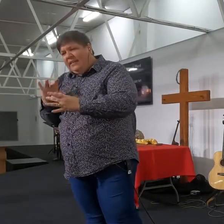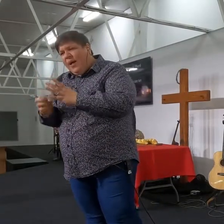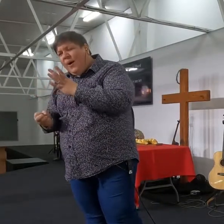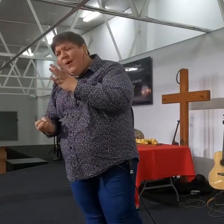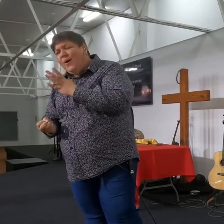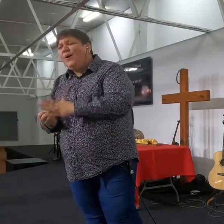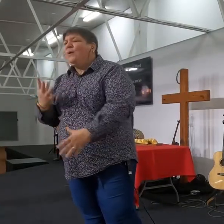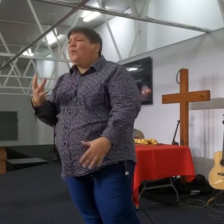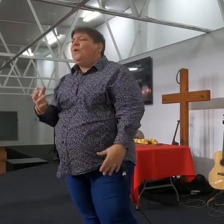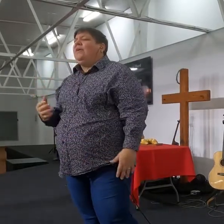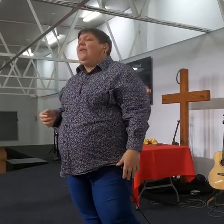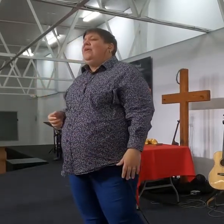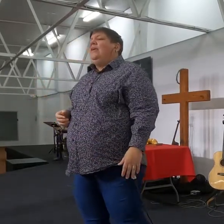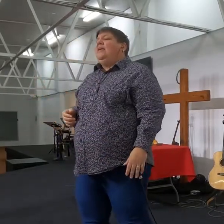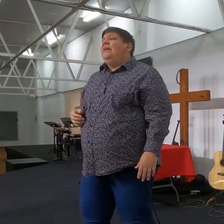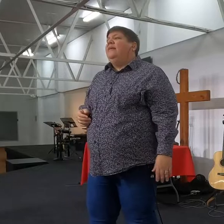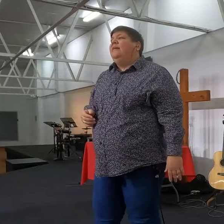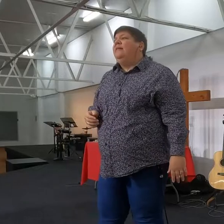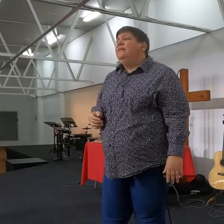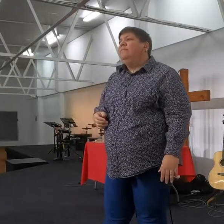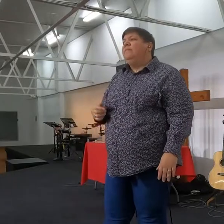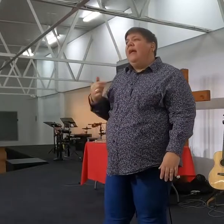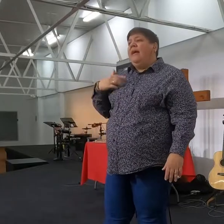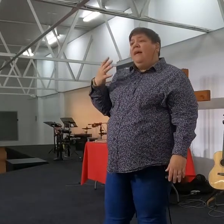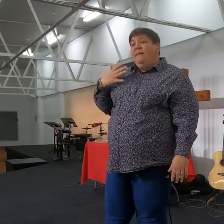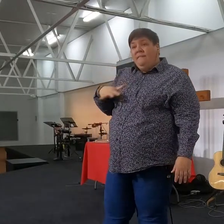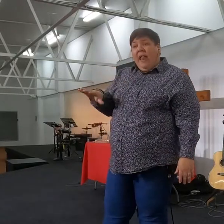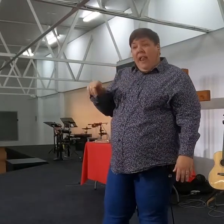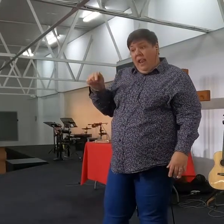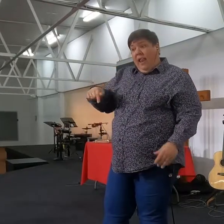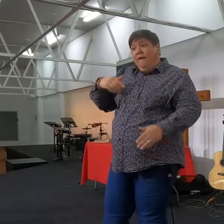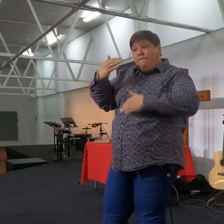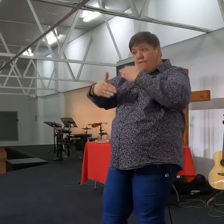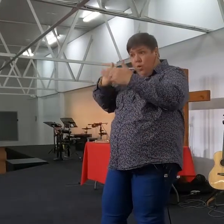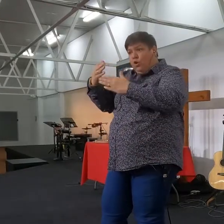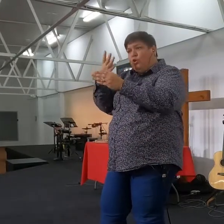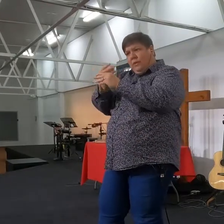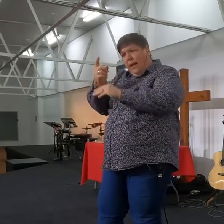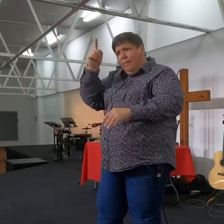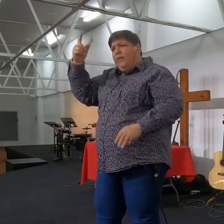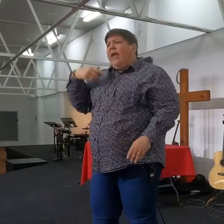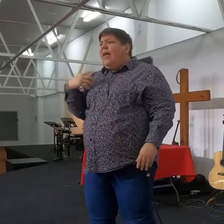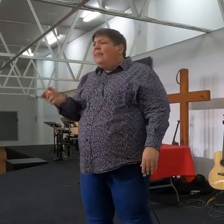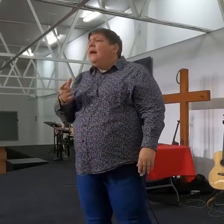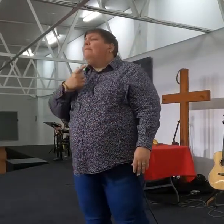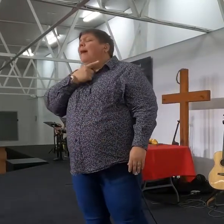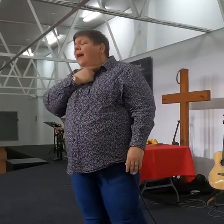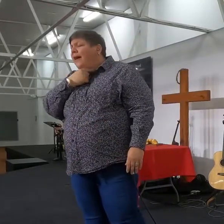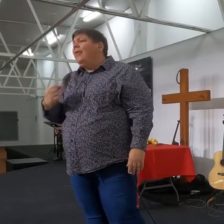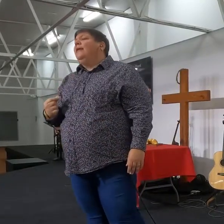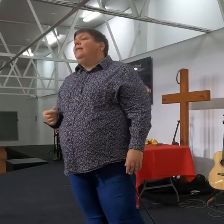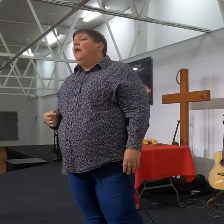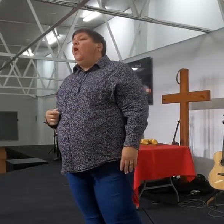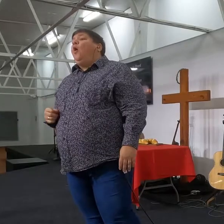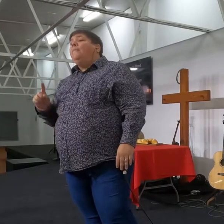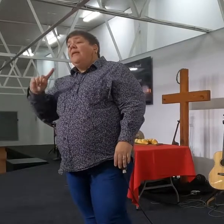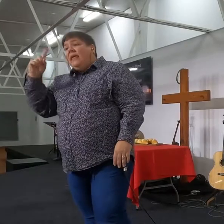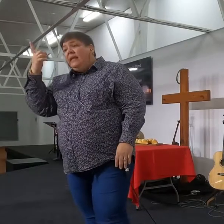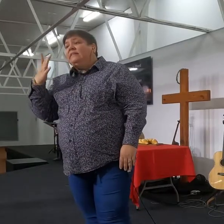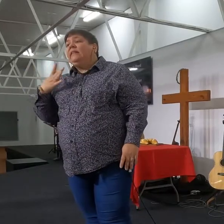moet radig sit en sê, Heere, ek wil van hieraf woorden toe gaan saam met ek moet die begeerte hee, om die Heerese wil te doen in my